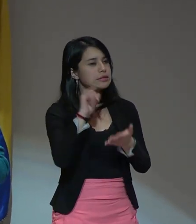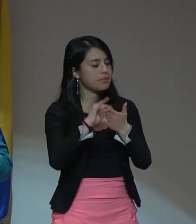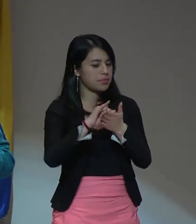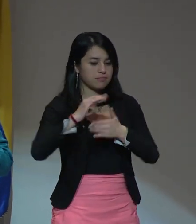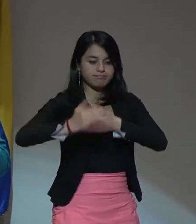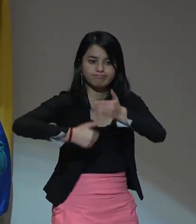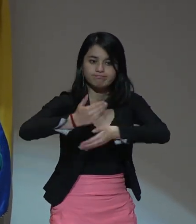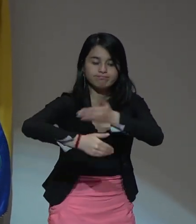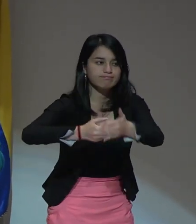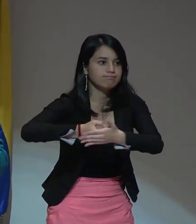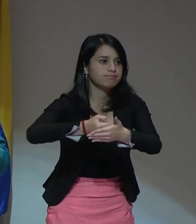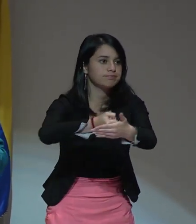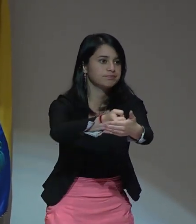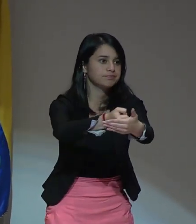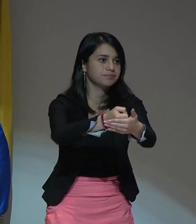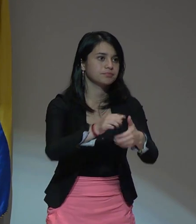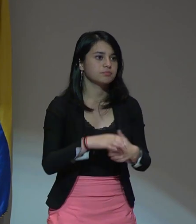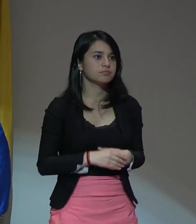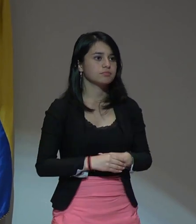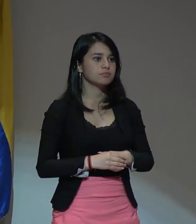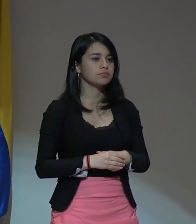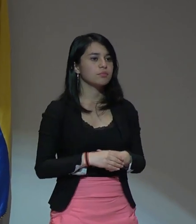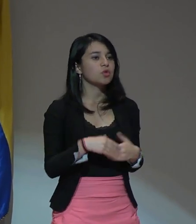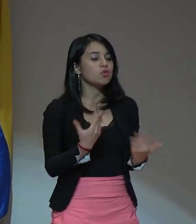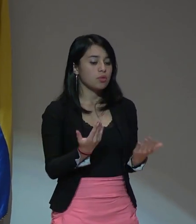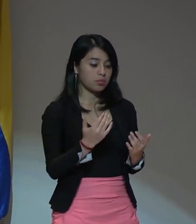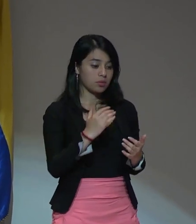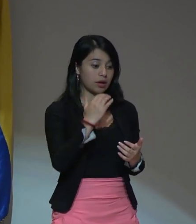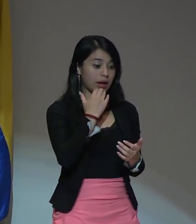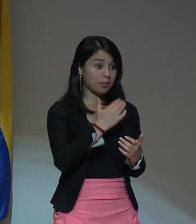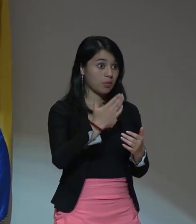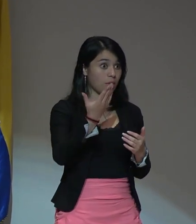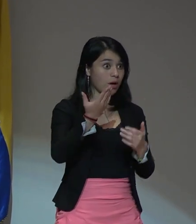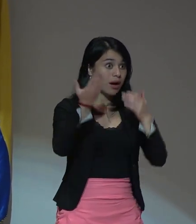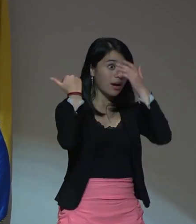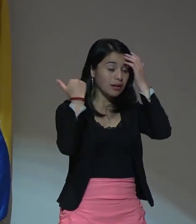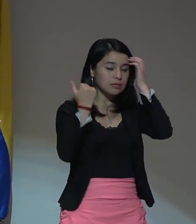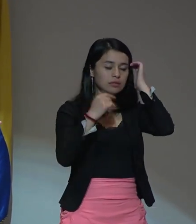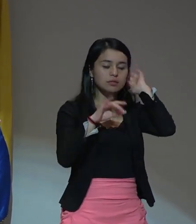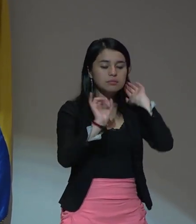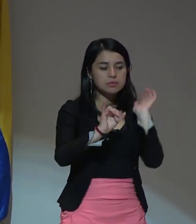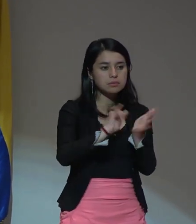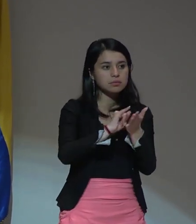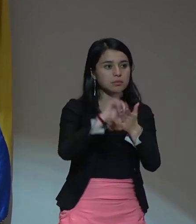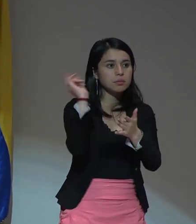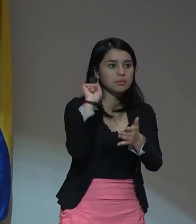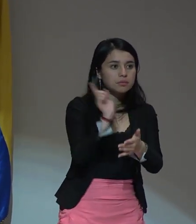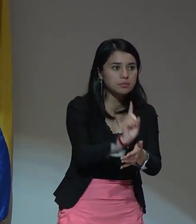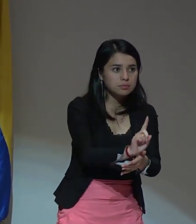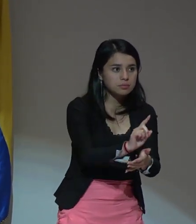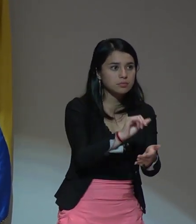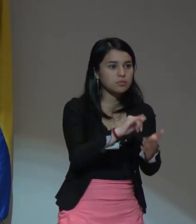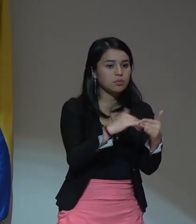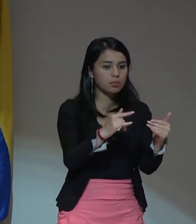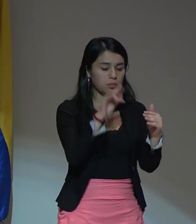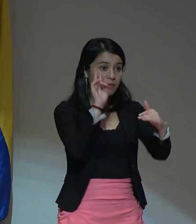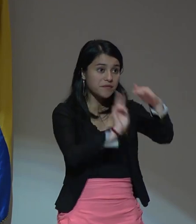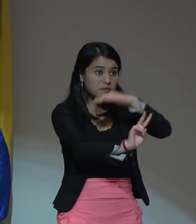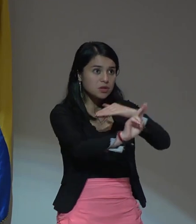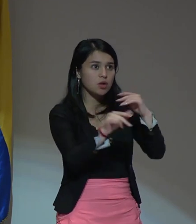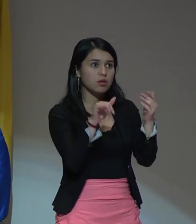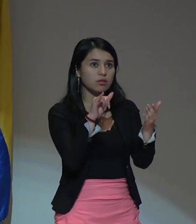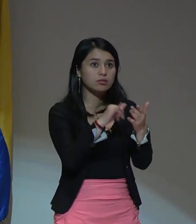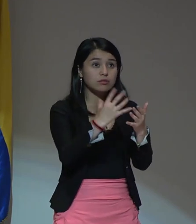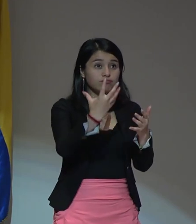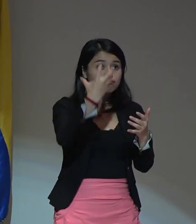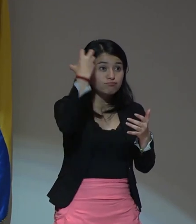proceso para que lo que era la trayectoria desde la cosmovisión